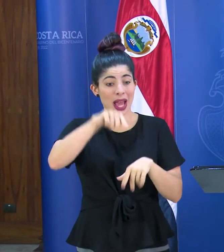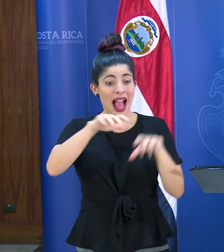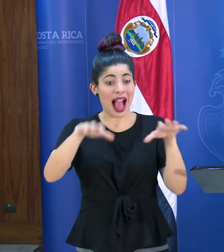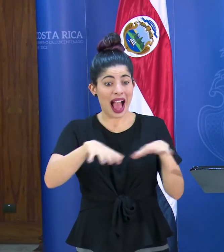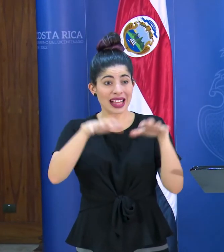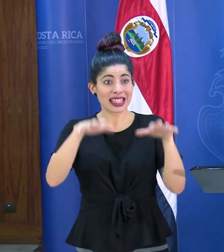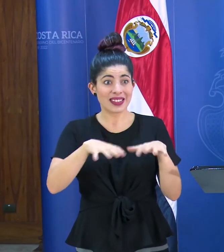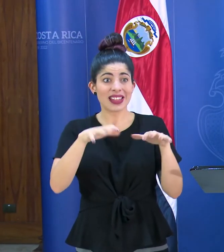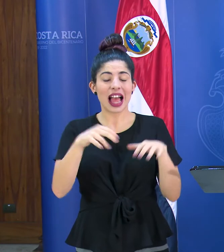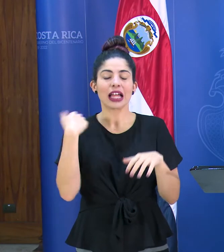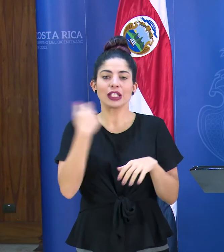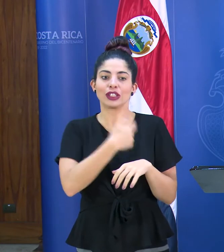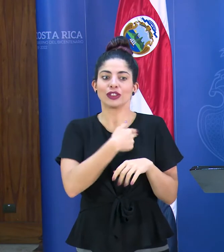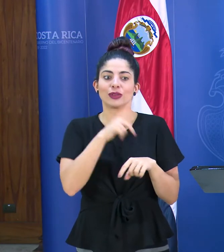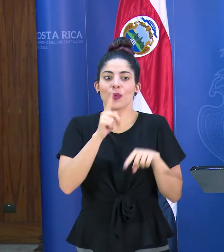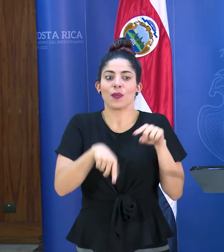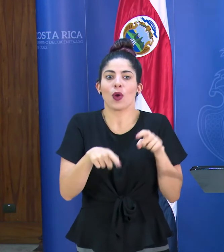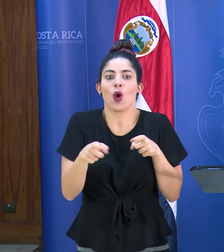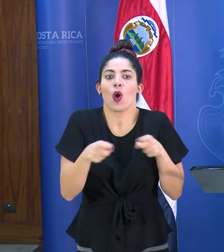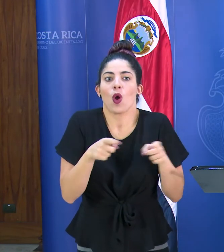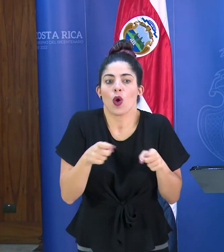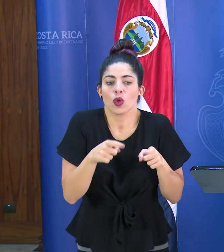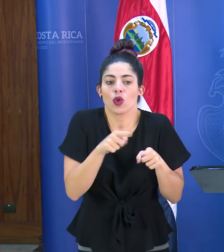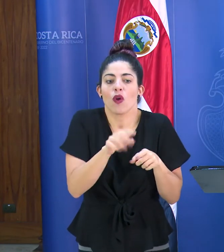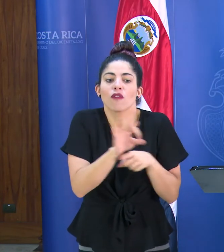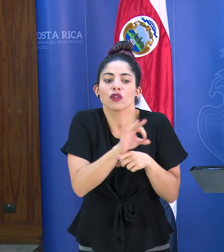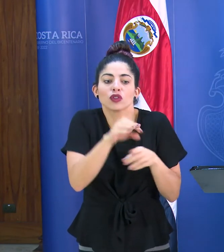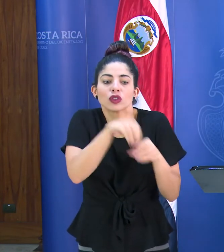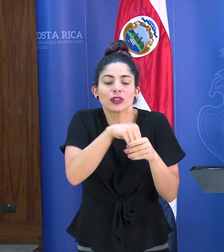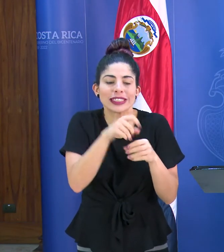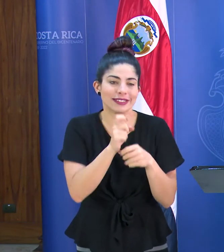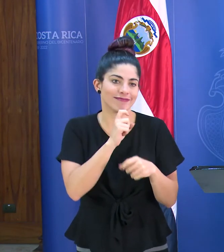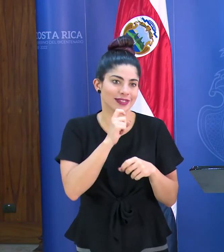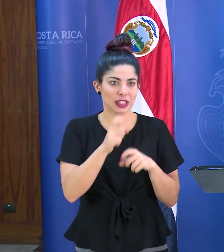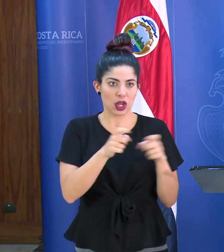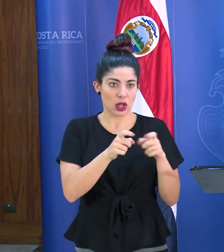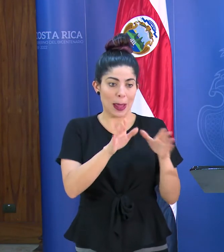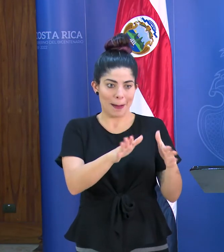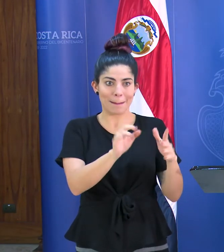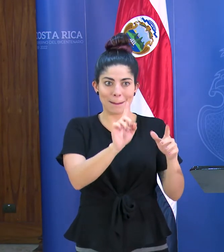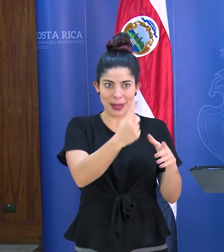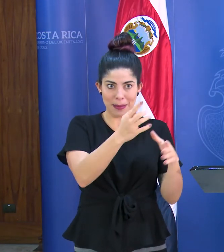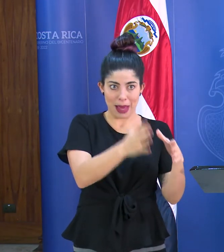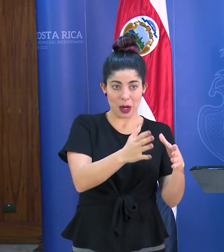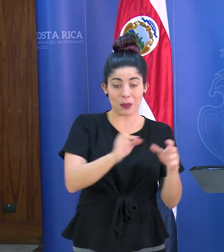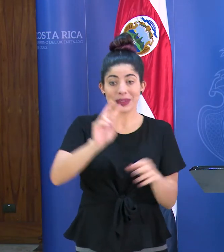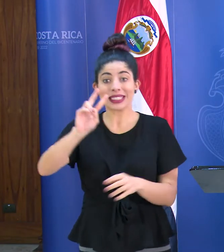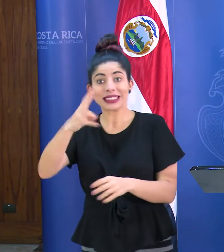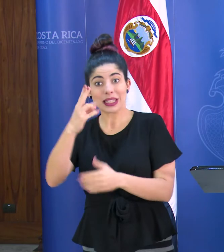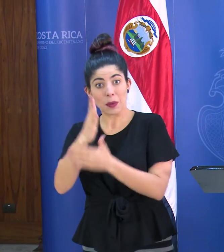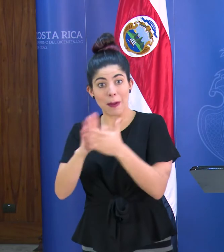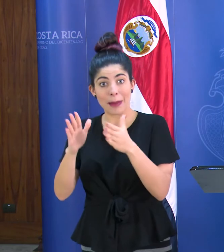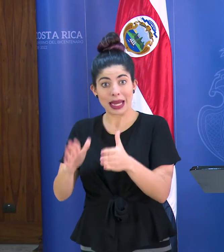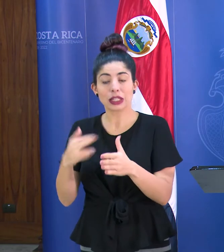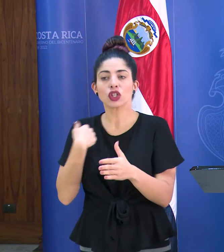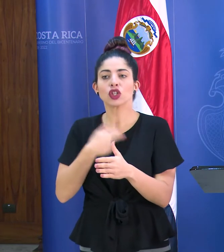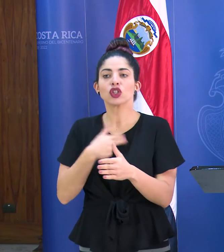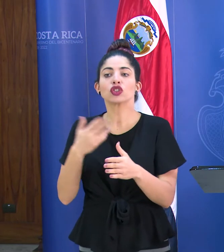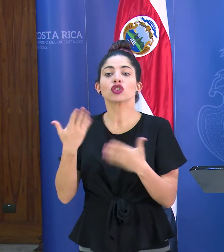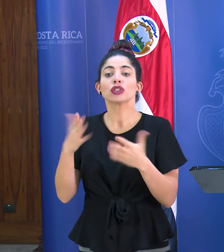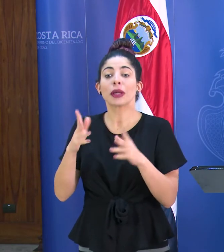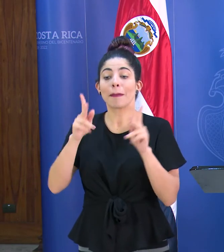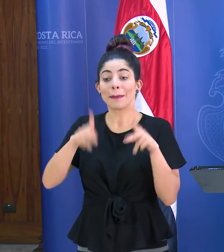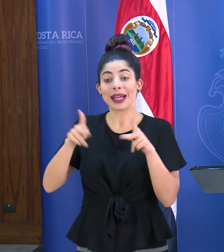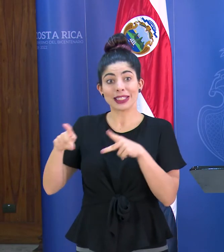sobre las cuales nosotros no tenemos control de cómo funciona. Esa es en la primera línea y en la segunda hemos dispuesto al